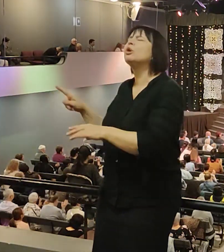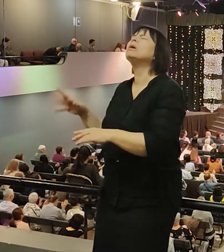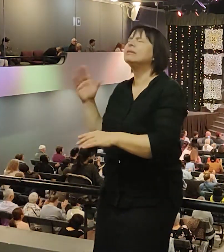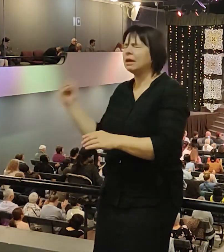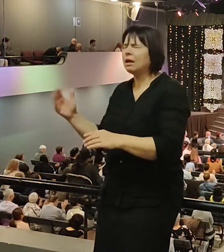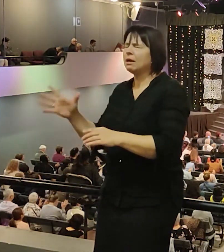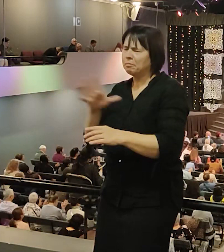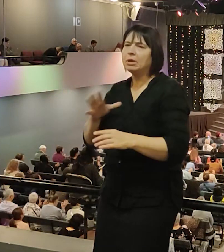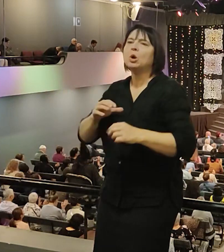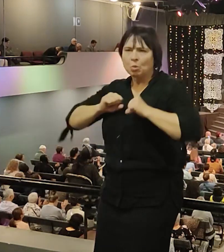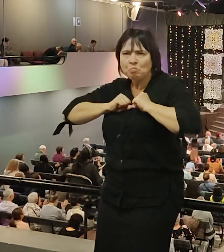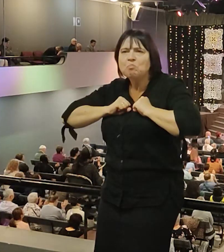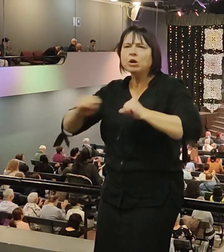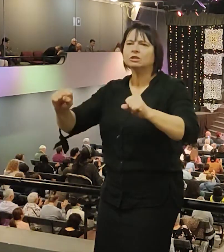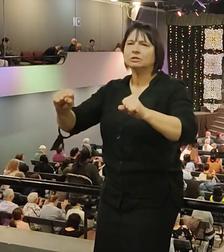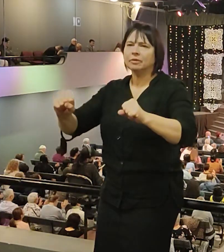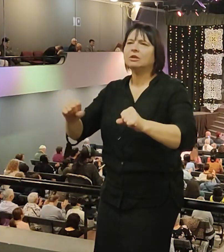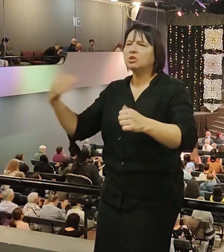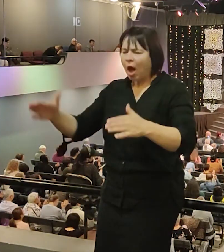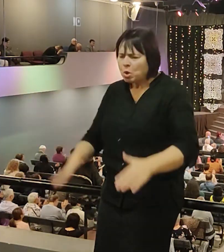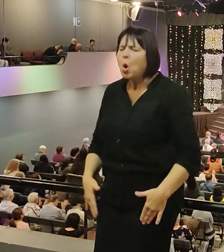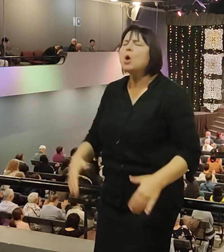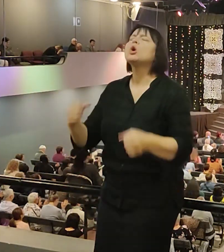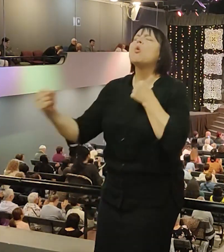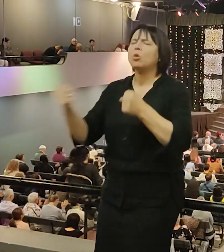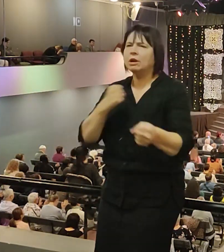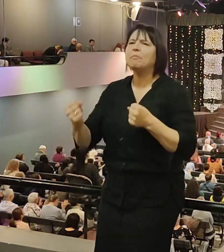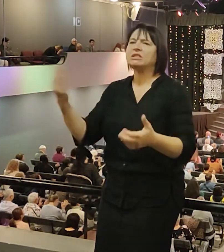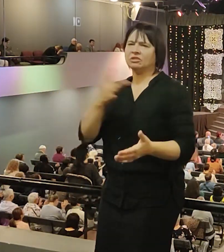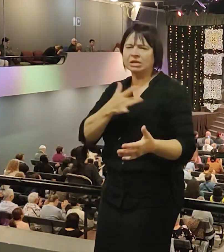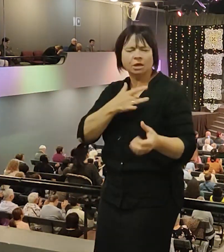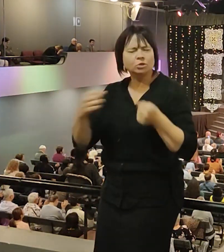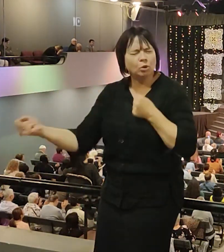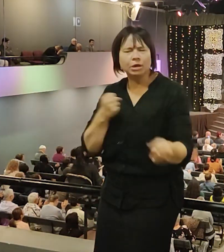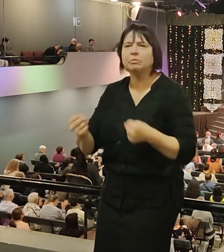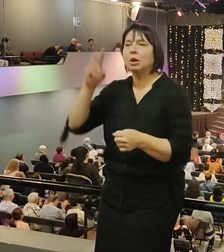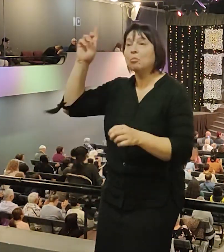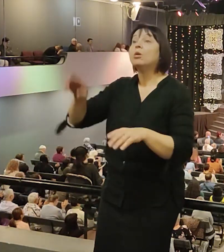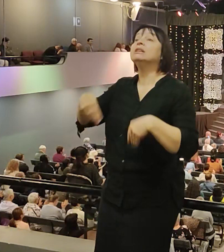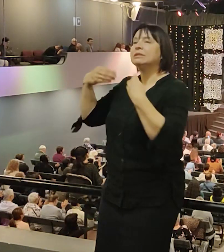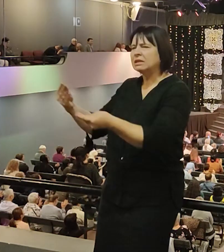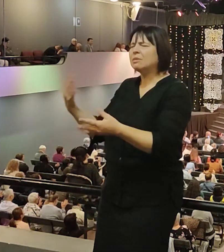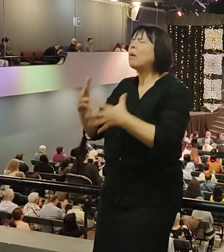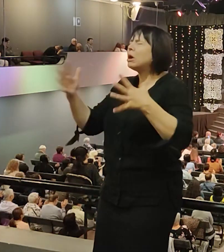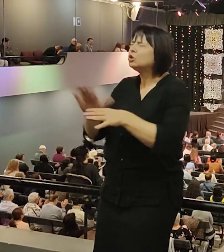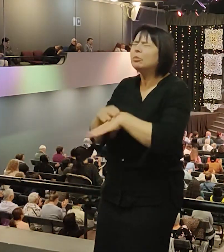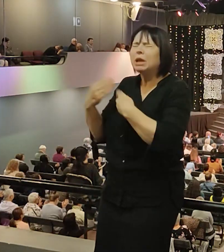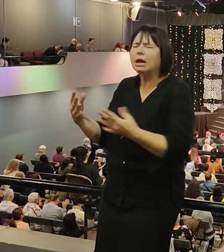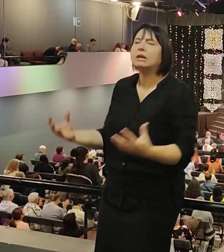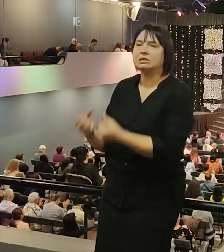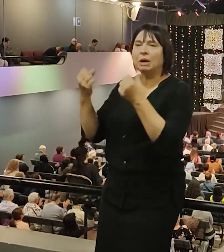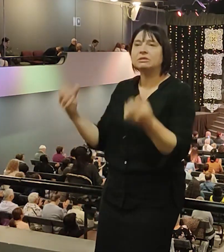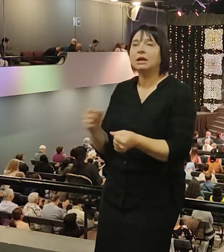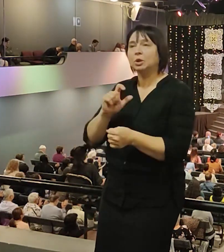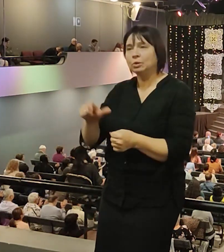укрепятся. Твое сердце укрепится. И Господь дадит Тебе большую благодать спасать людей во имя Иисуса Христа. И